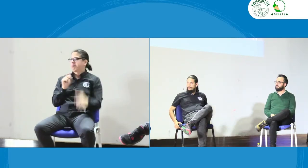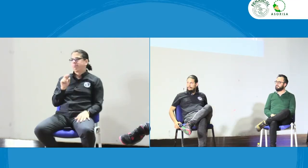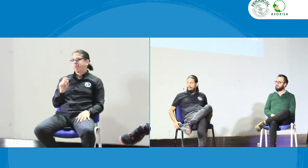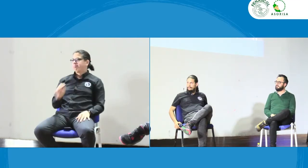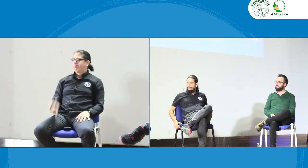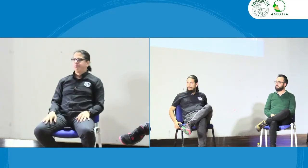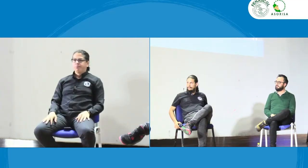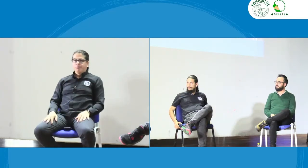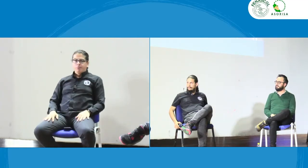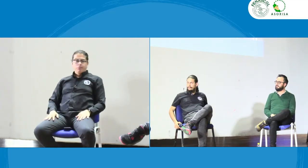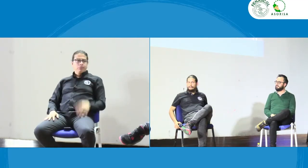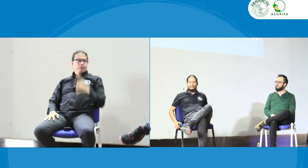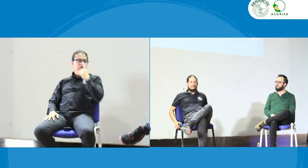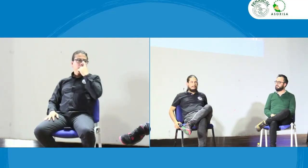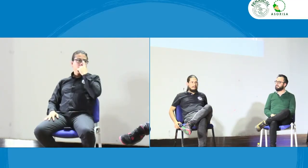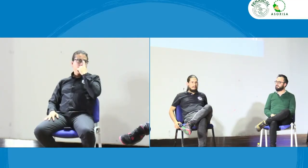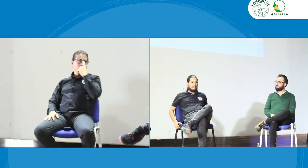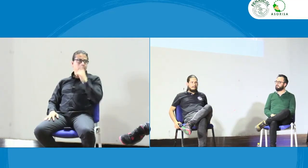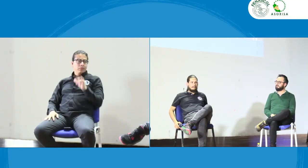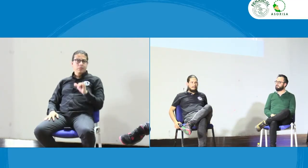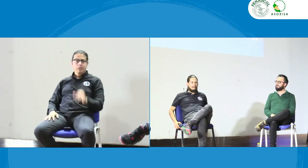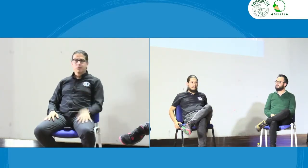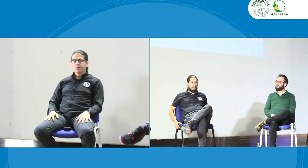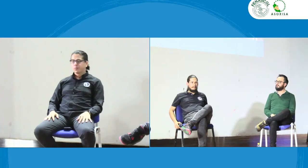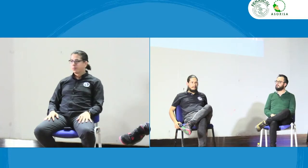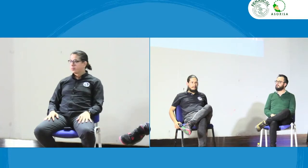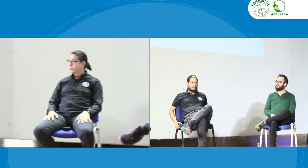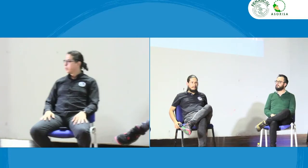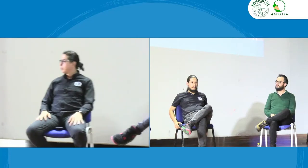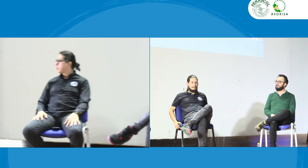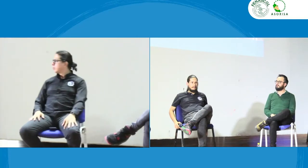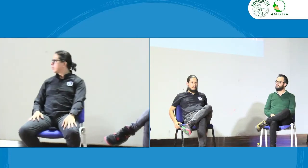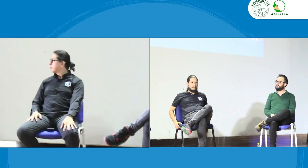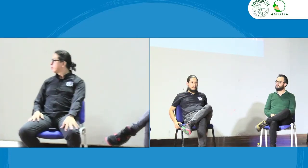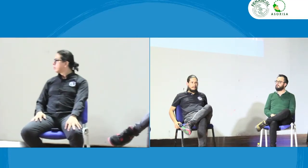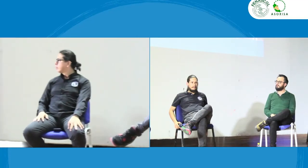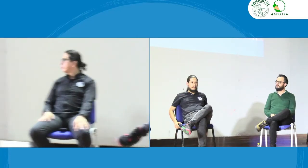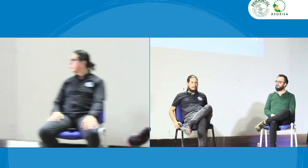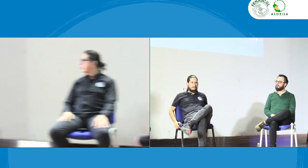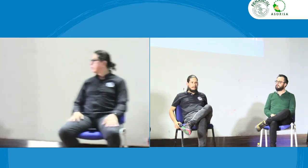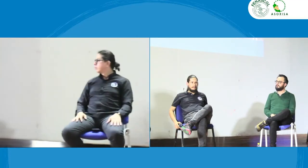de las competencias lingüísticas pero los cursos no son formación para intérpretes